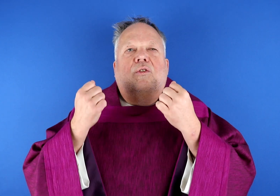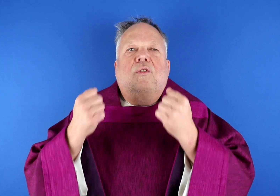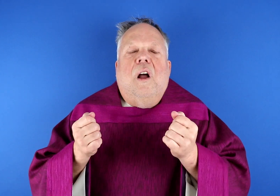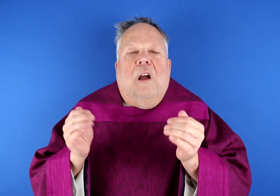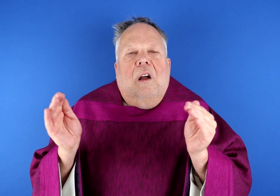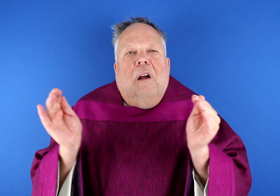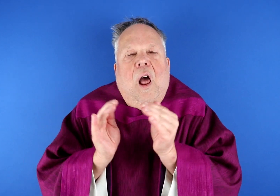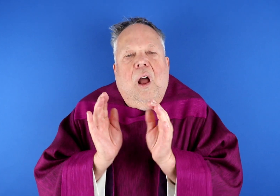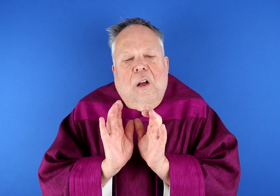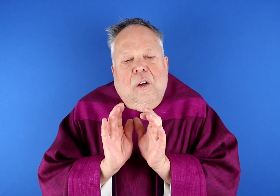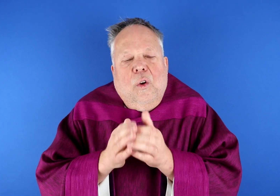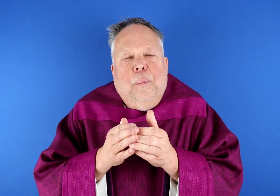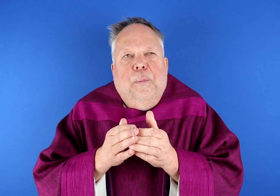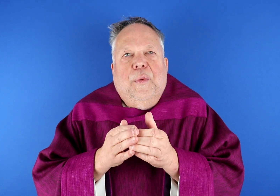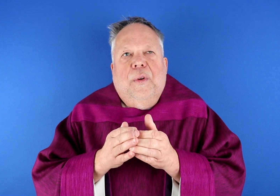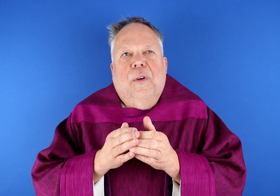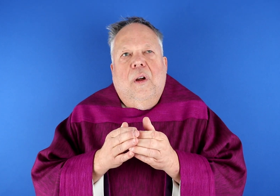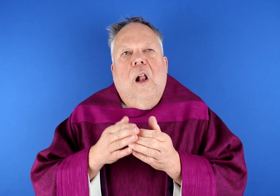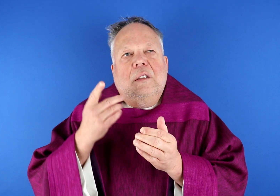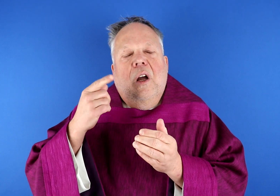unsere Gemeinschaft ist so klein.